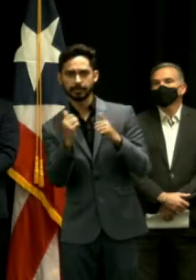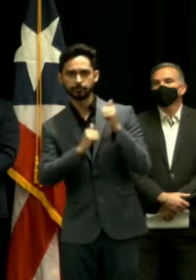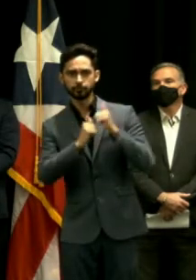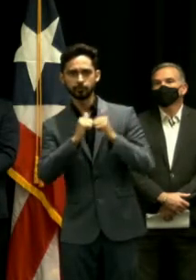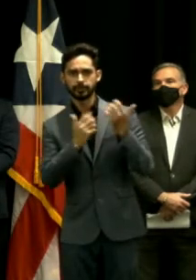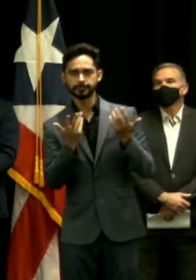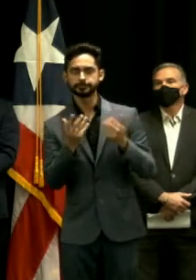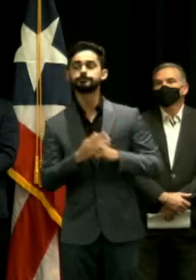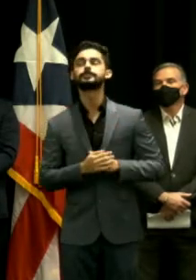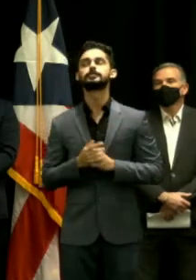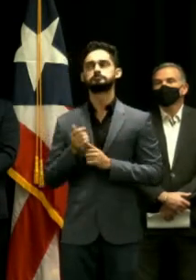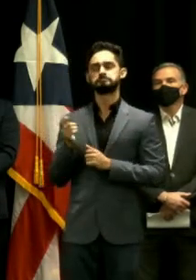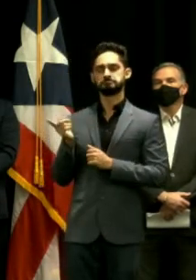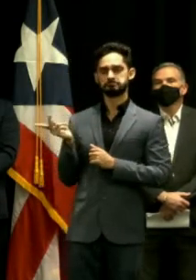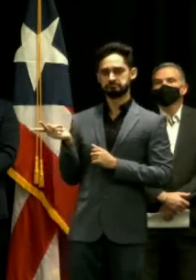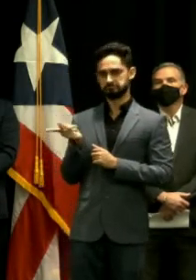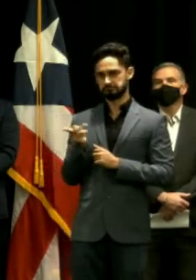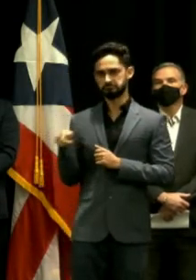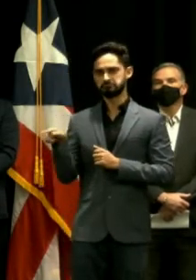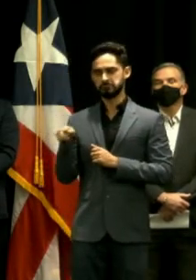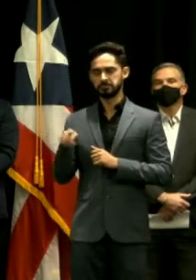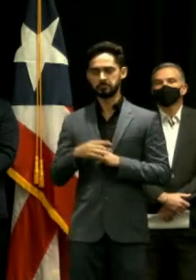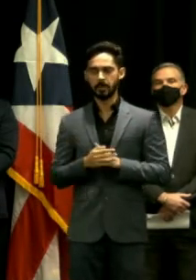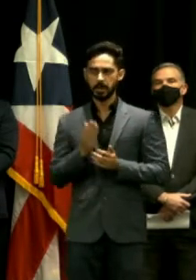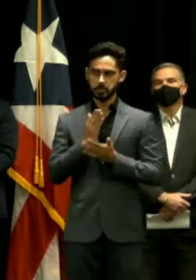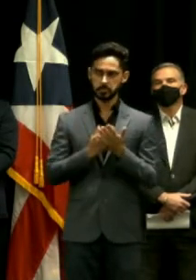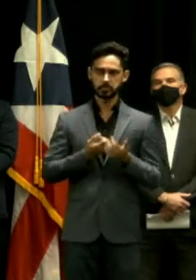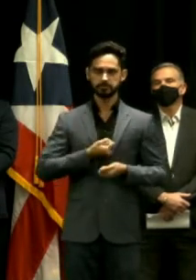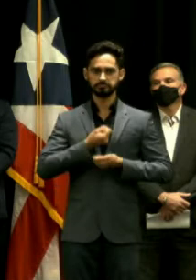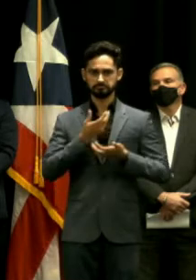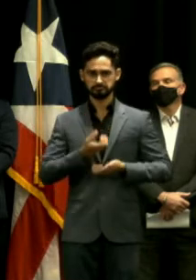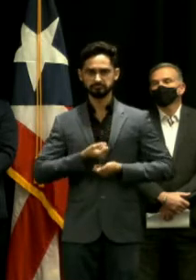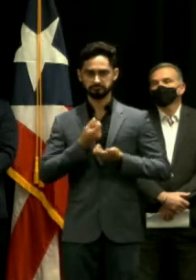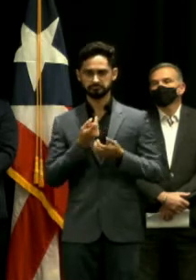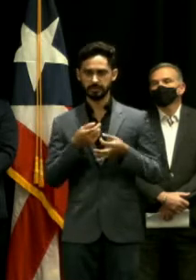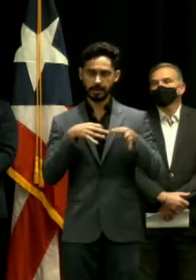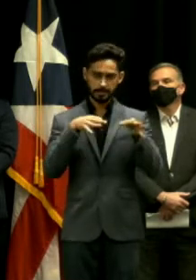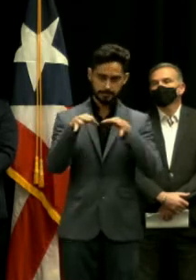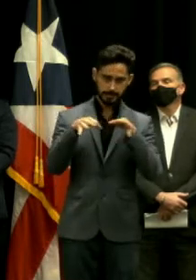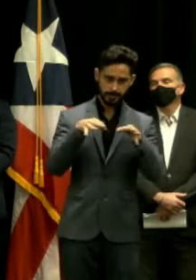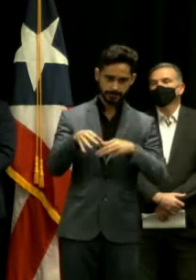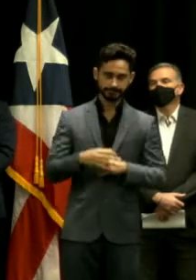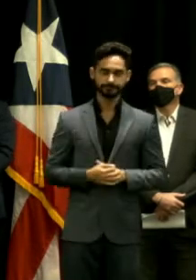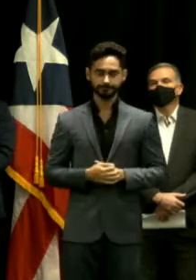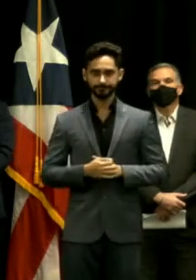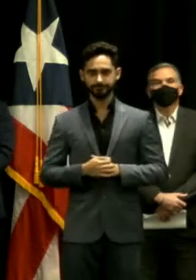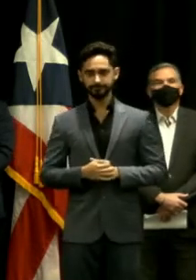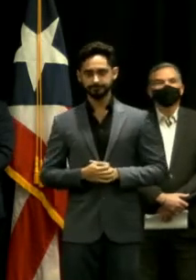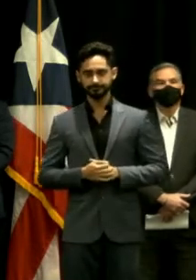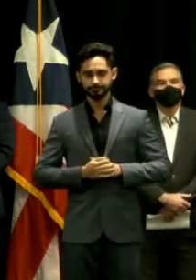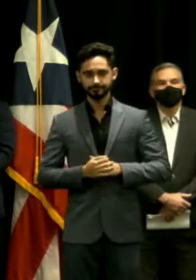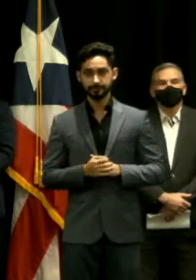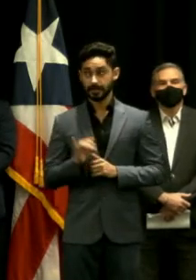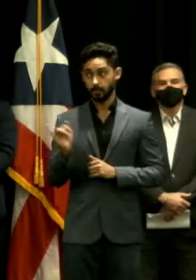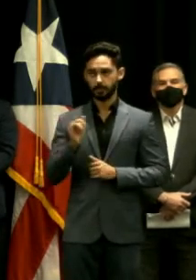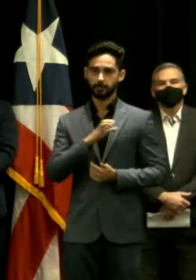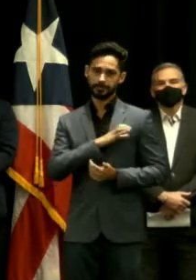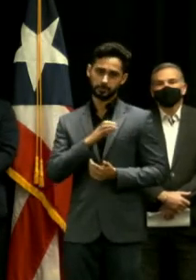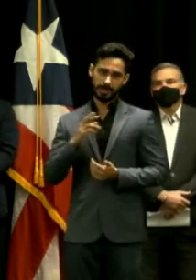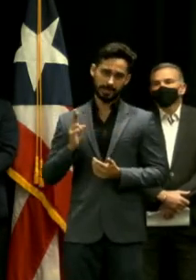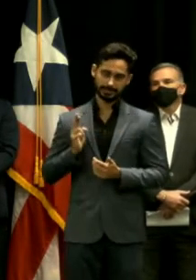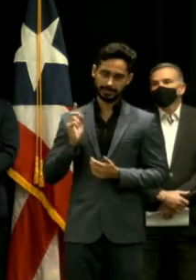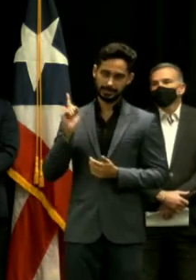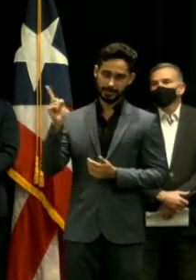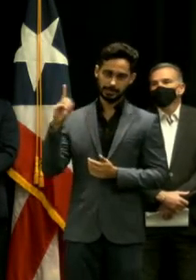van a expresar algunos de los aquí presentes, obviamente nuestra comisionada residente y Johnny